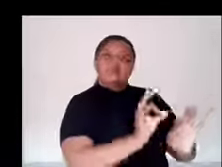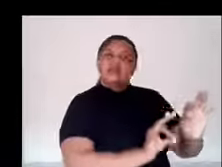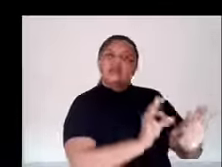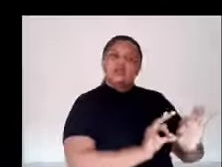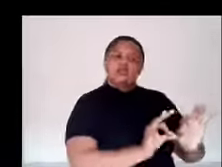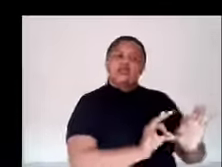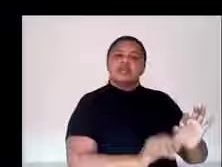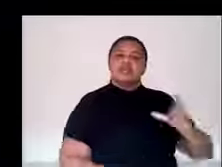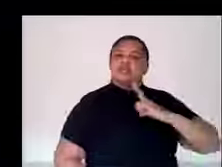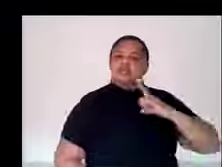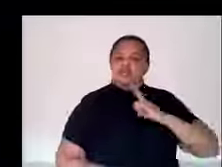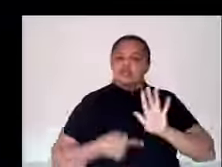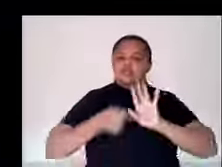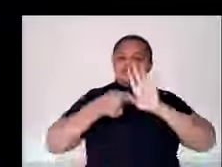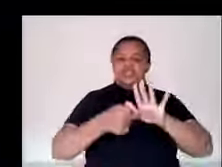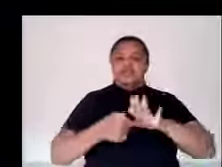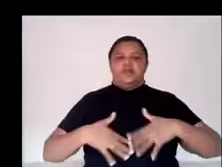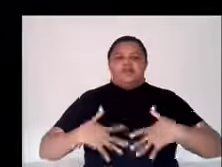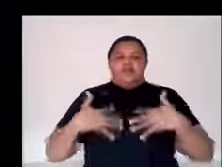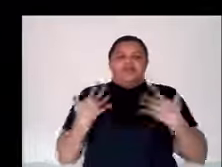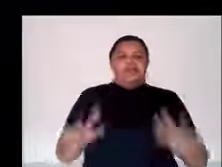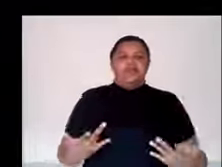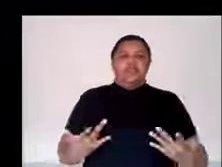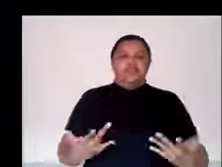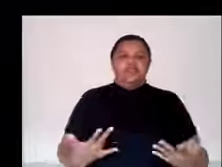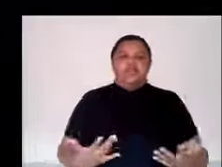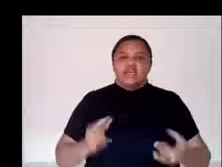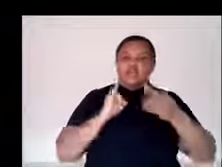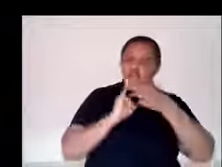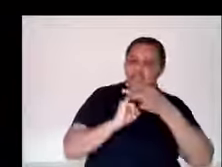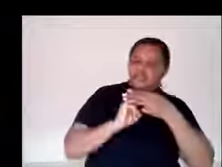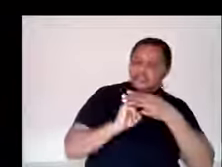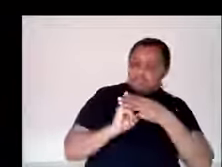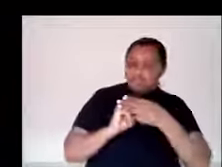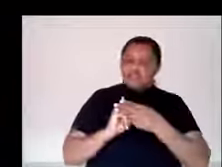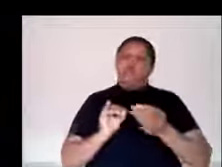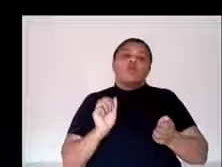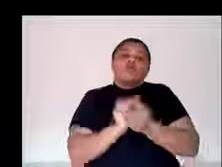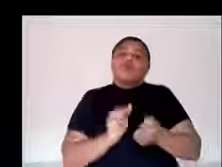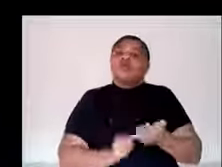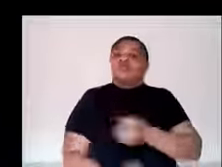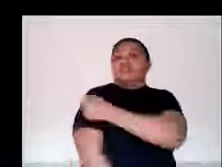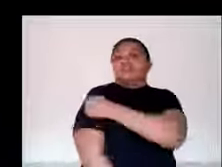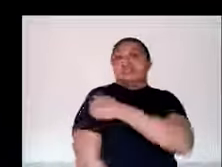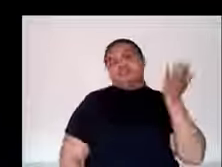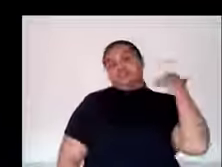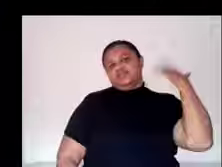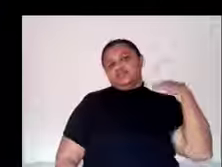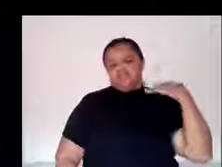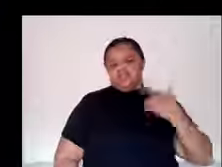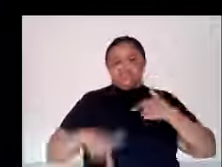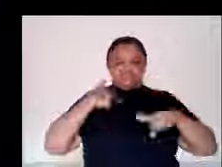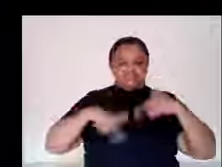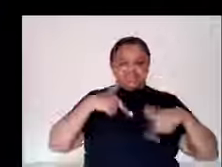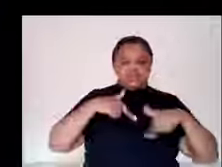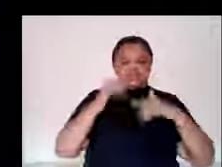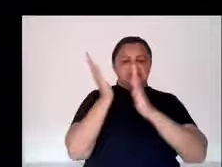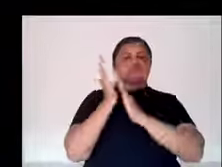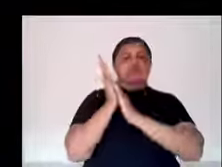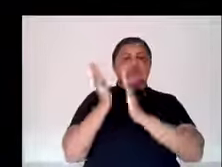alegria de ver essa instituição através de seus ex-alunos contribuindo de uma forma tão louvável com o nosso estado, com